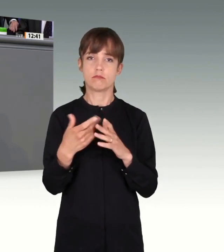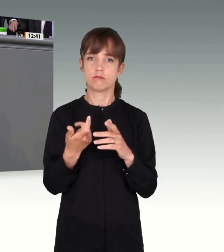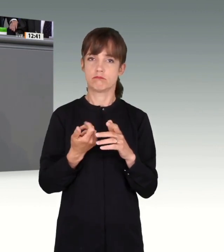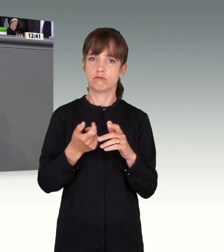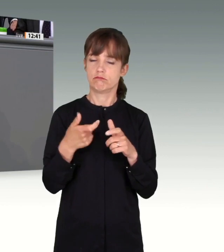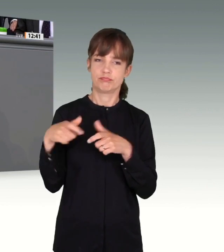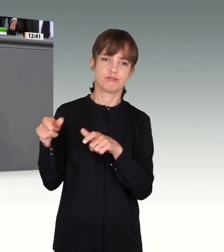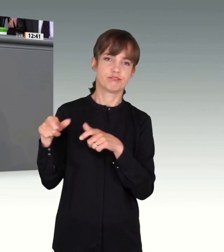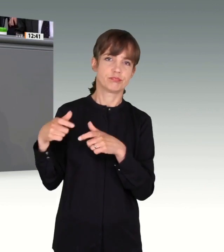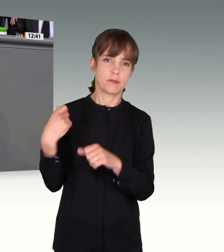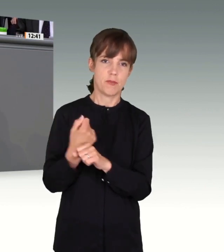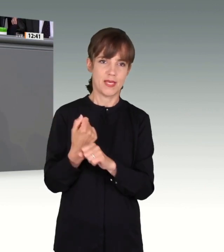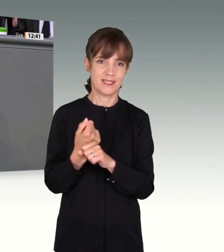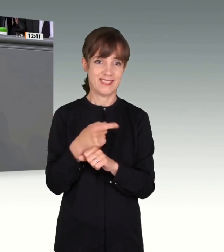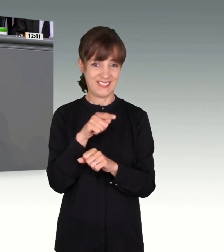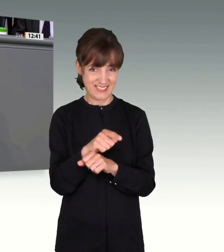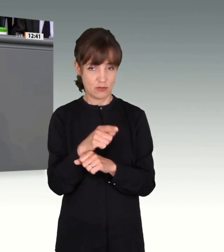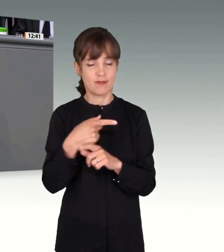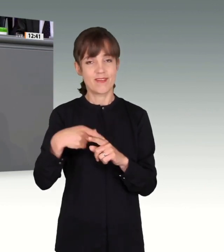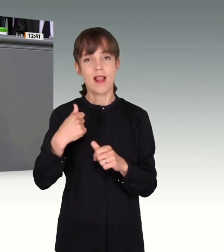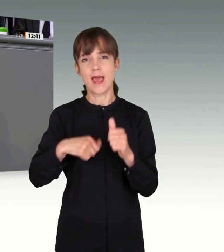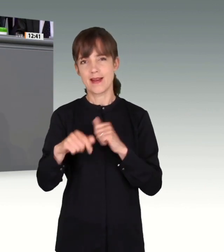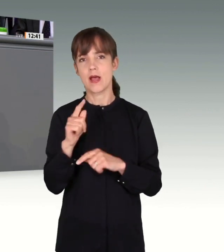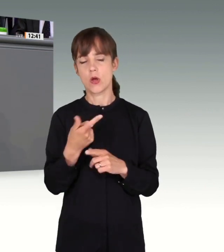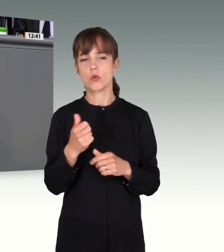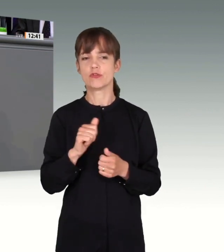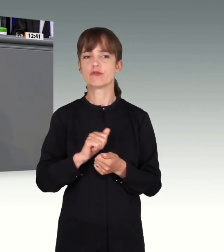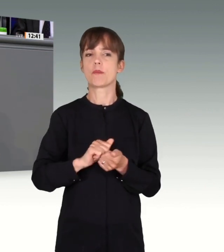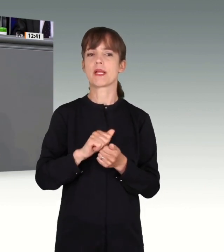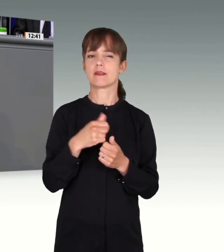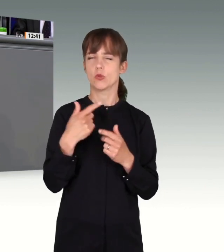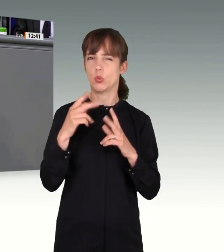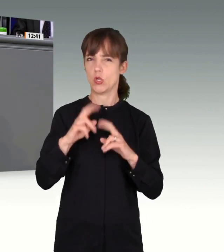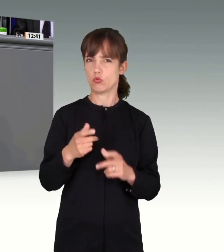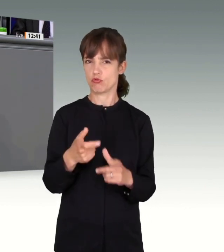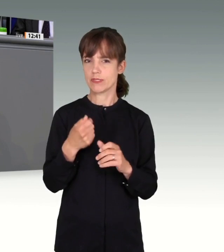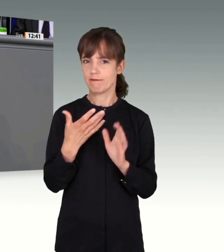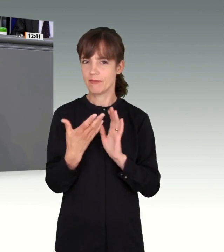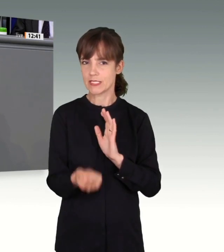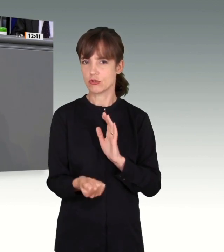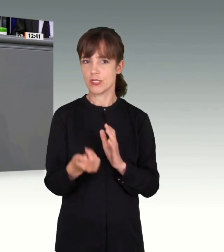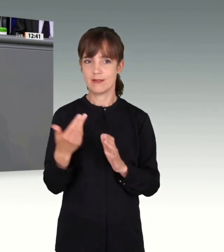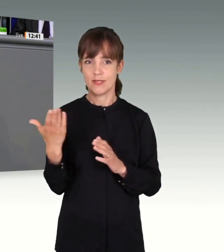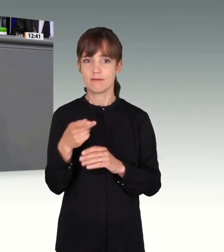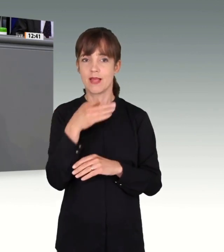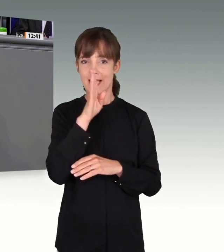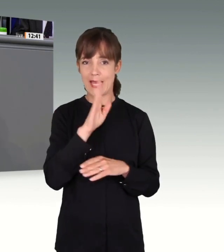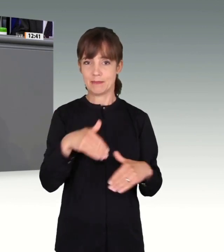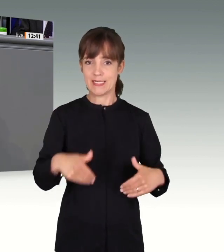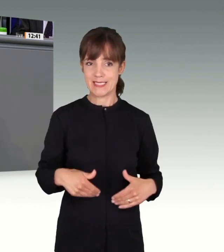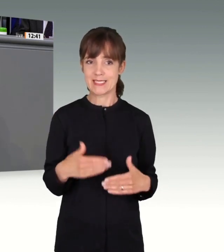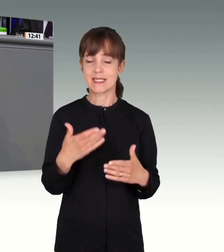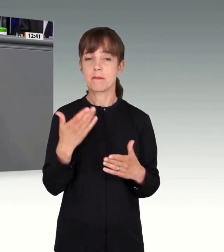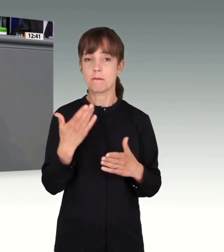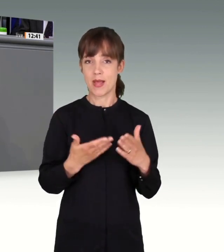widersetzt. Das haben wir leider auch sehr schmerzhaft im Untersuchungsausschuss feststellen können. wird der Geheimdienst manchmal auch